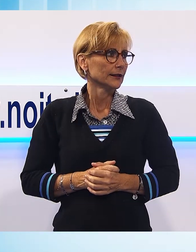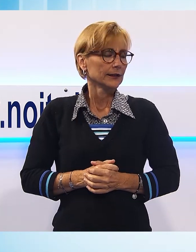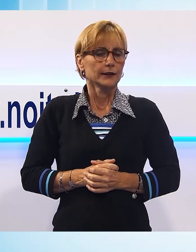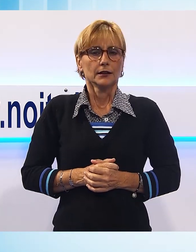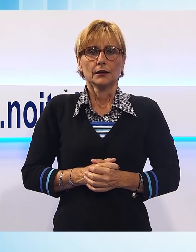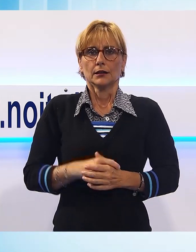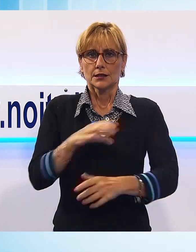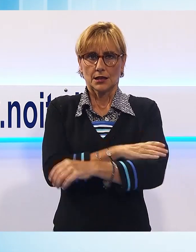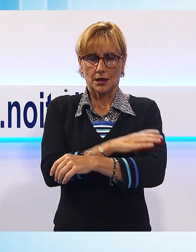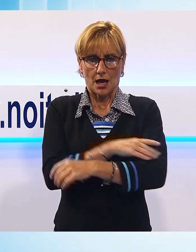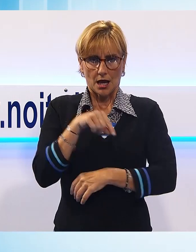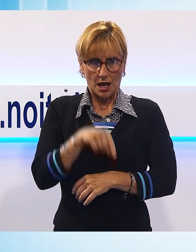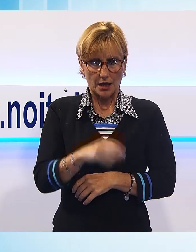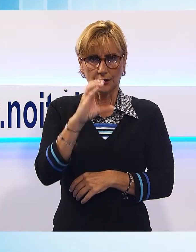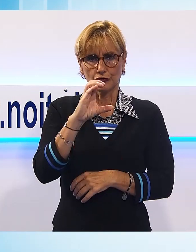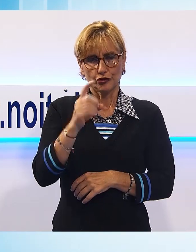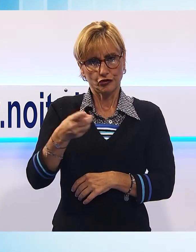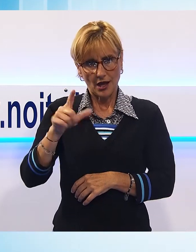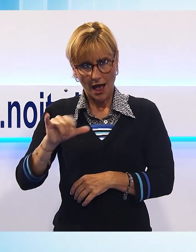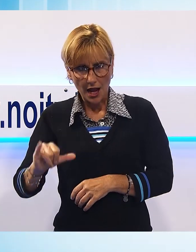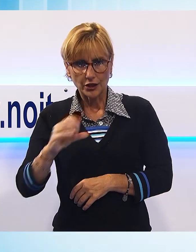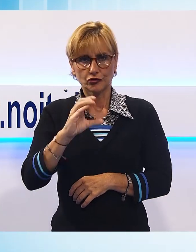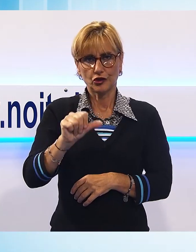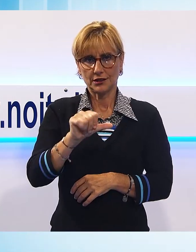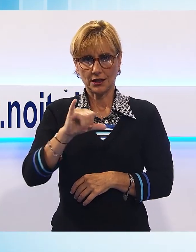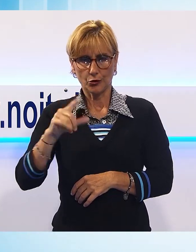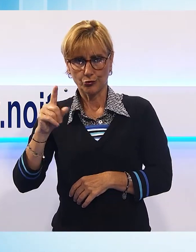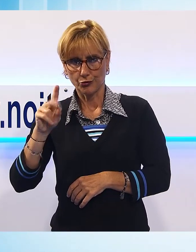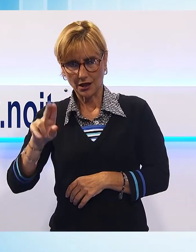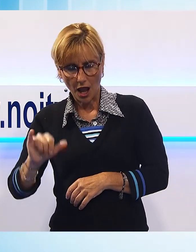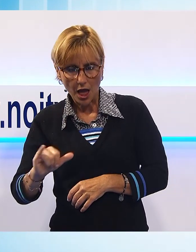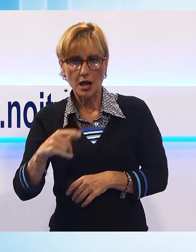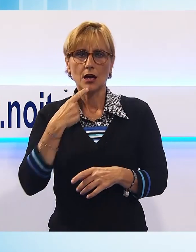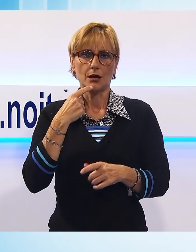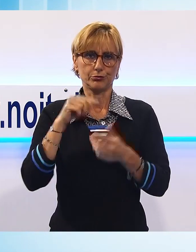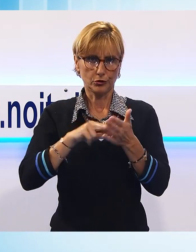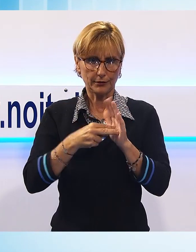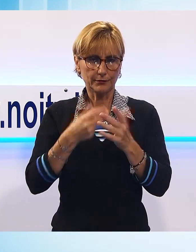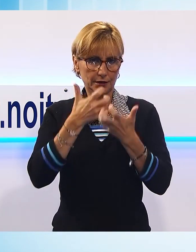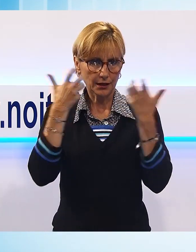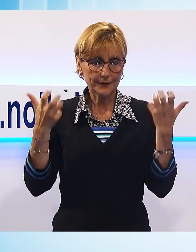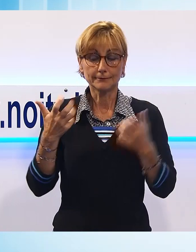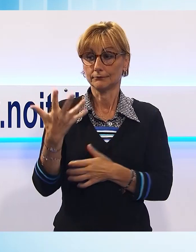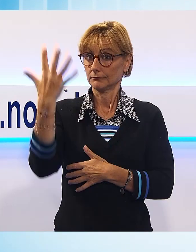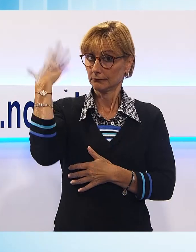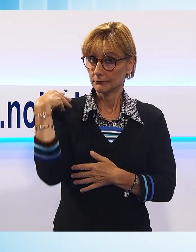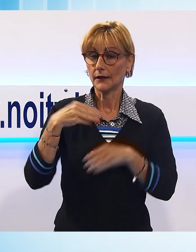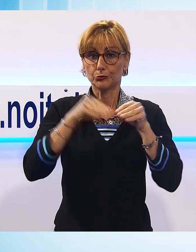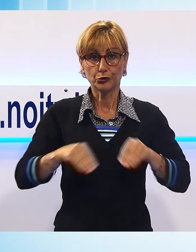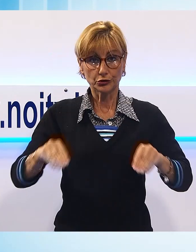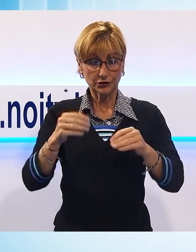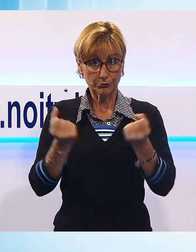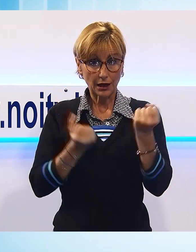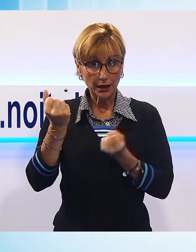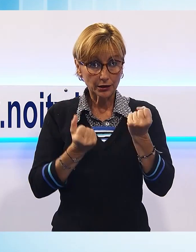CGL Cisle Will la causa del problema è chiara. Al momento di stabilire la divisione dei posti auto cinque anni fa ne sono stati fatti